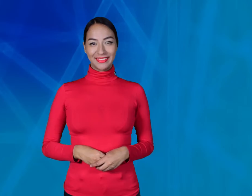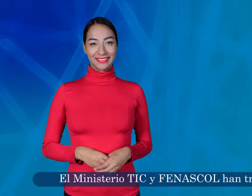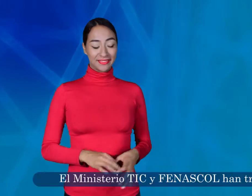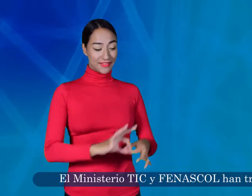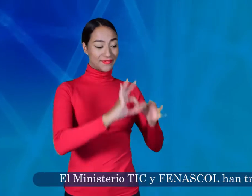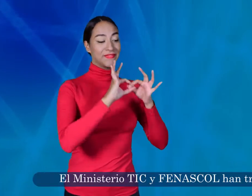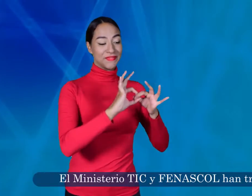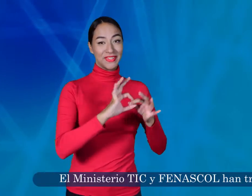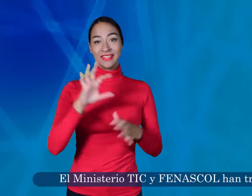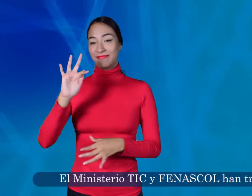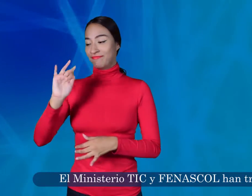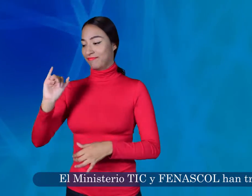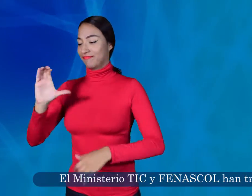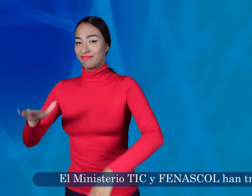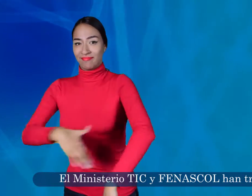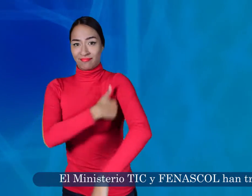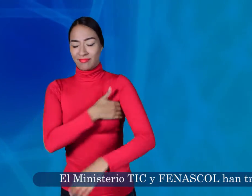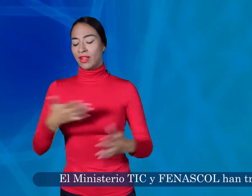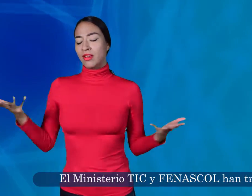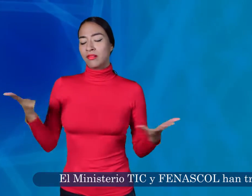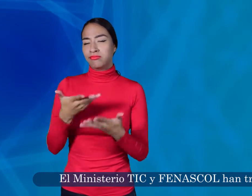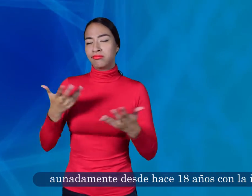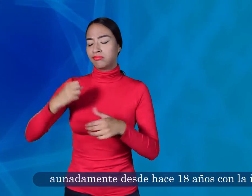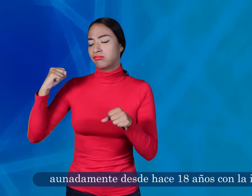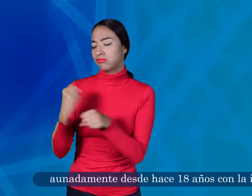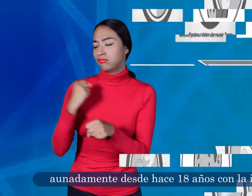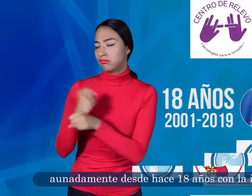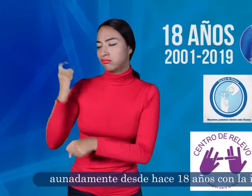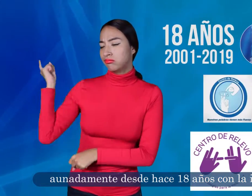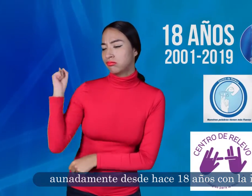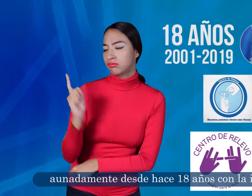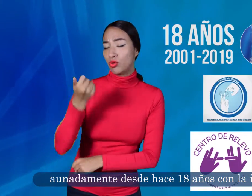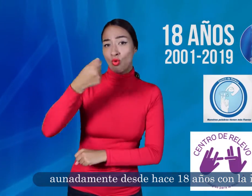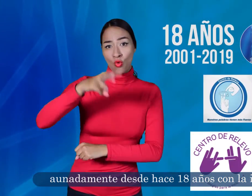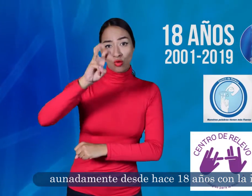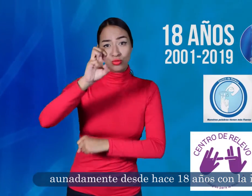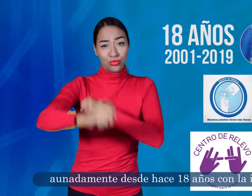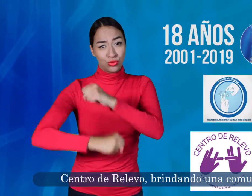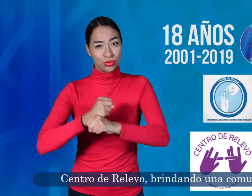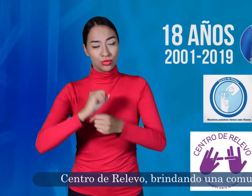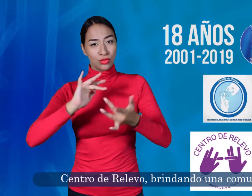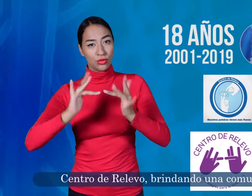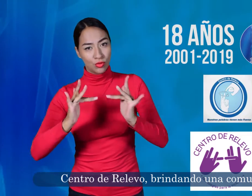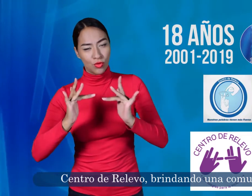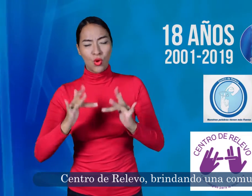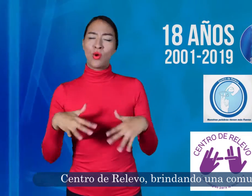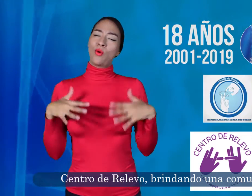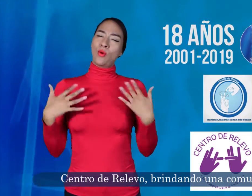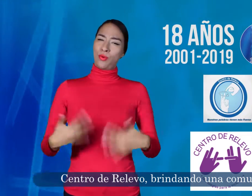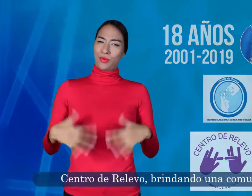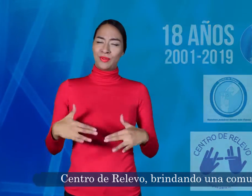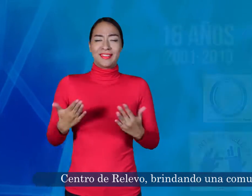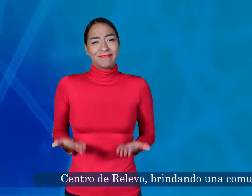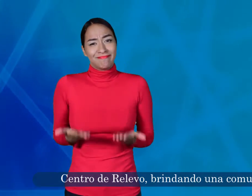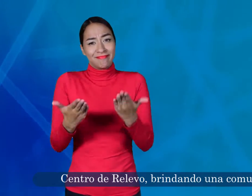El Ministerio TIC y FENASCOL han trabajado aunadamente desde hace 18 años con la iniciativa Centro de Relevo,